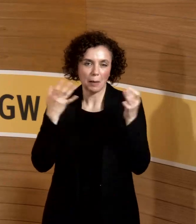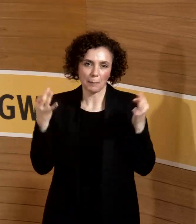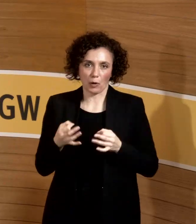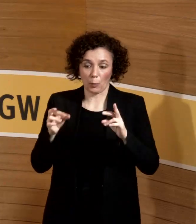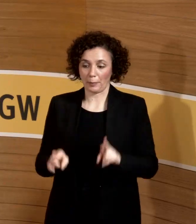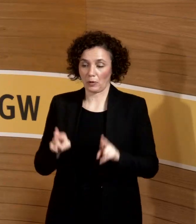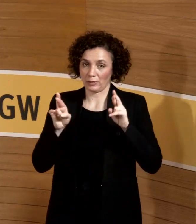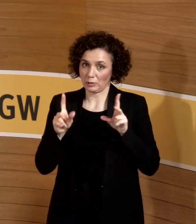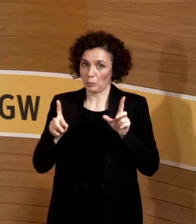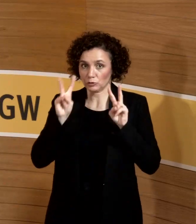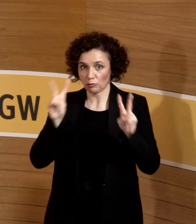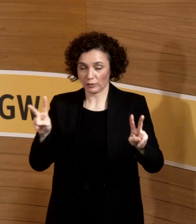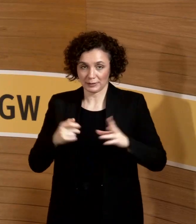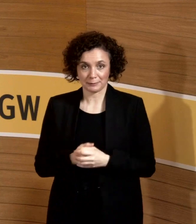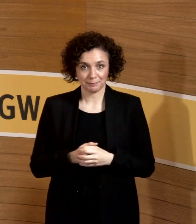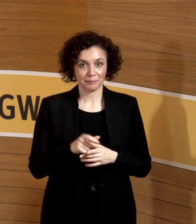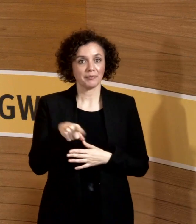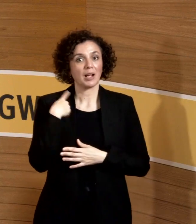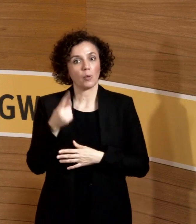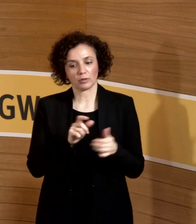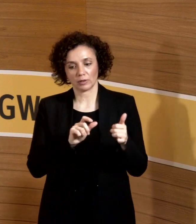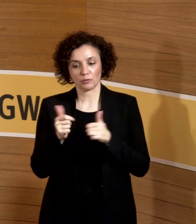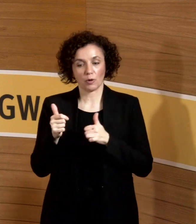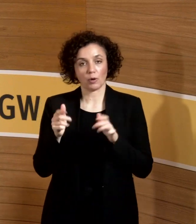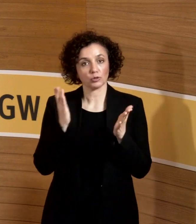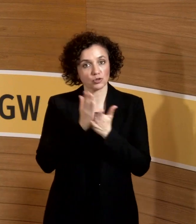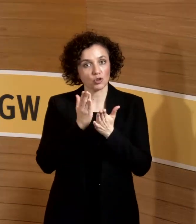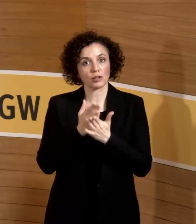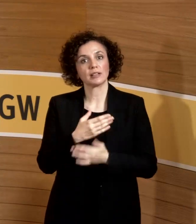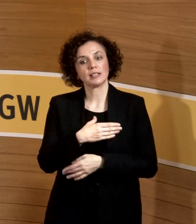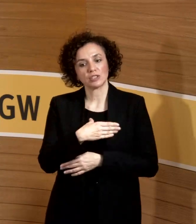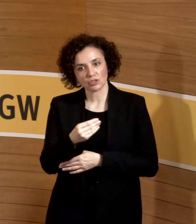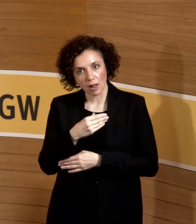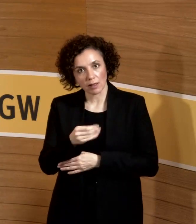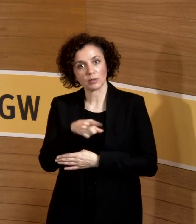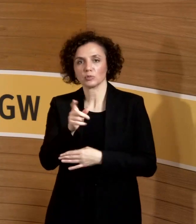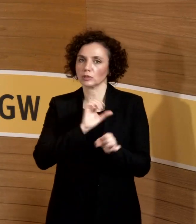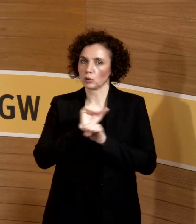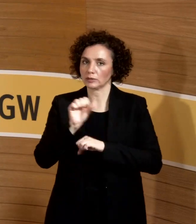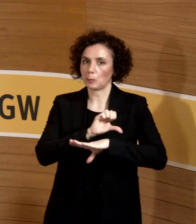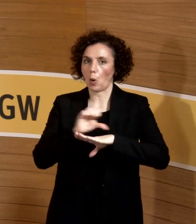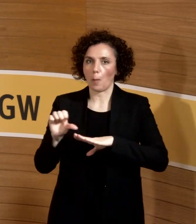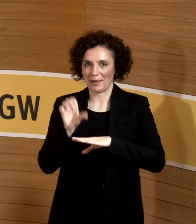wiederum jetzt schon mal ein bisschen vorauseilend gesagt, stillend kann man durchaus auch operative Tätigkeiten ausüben mit ein bisschen